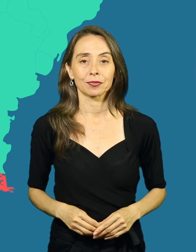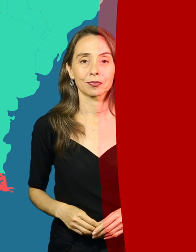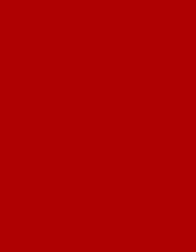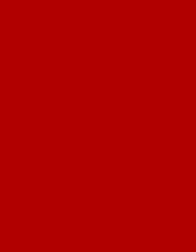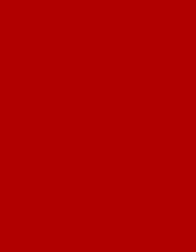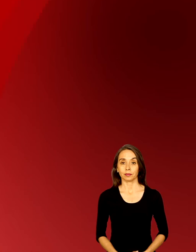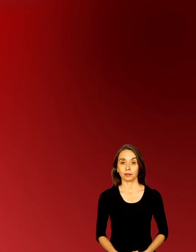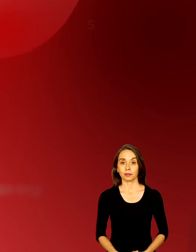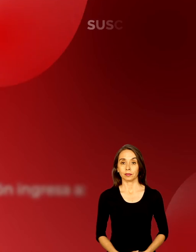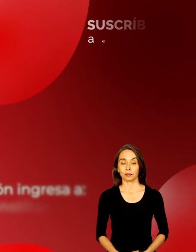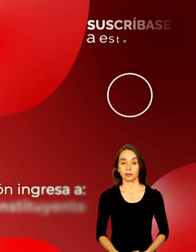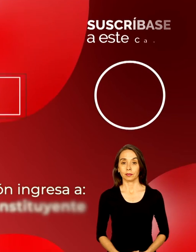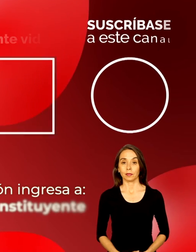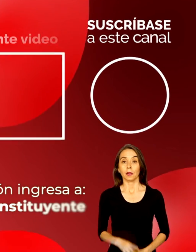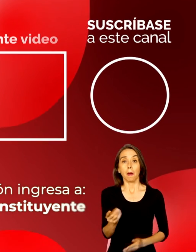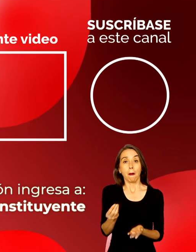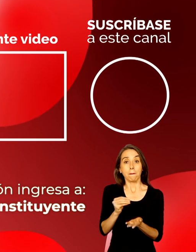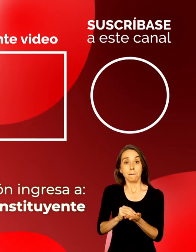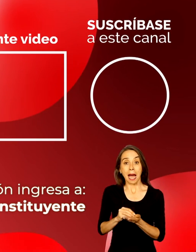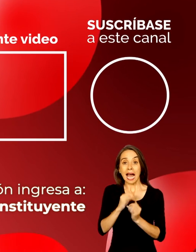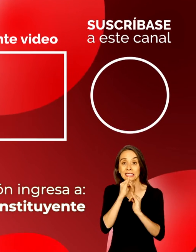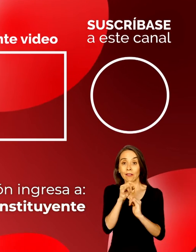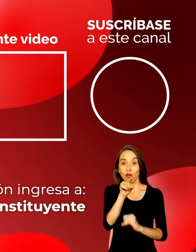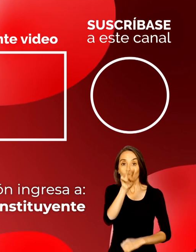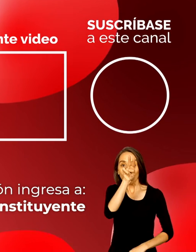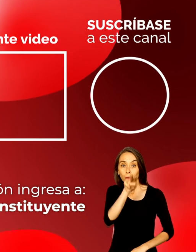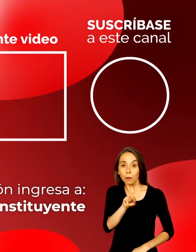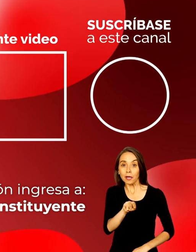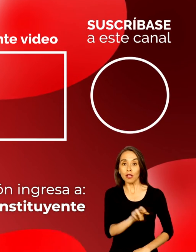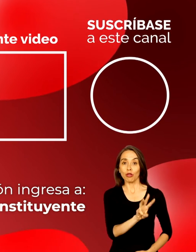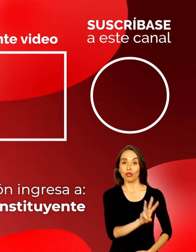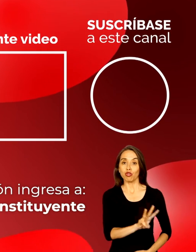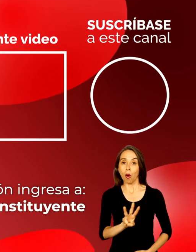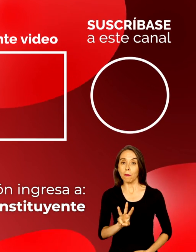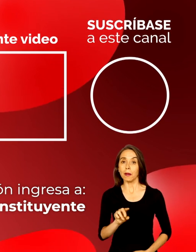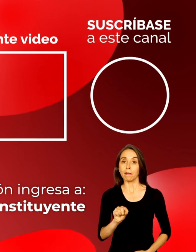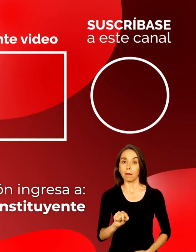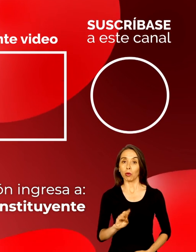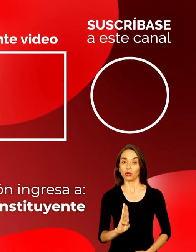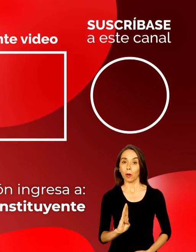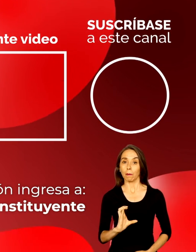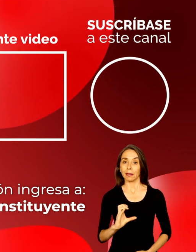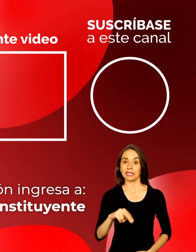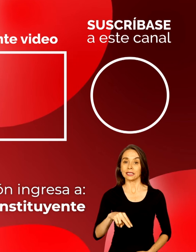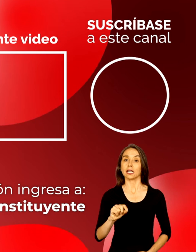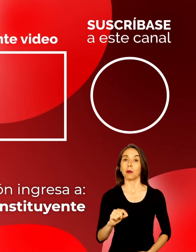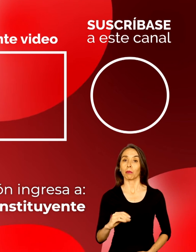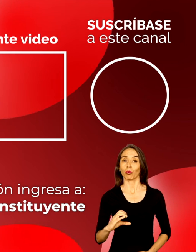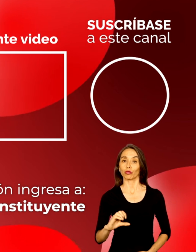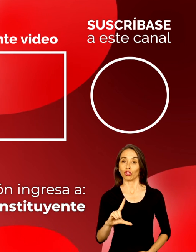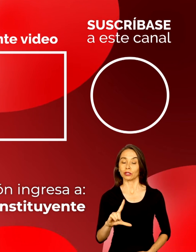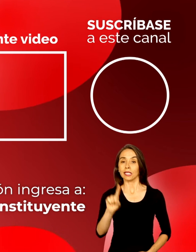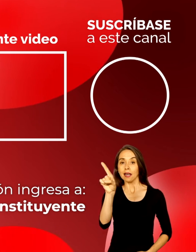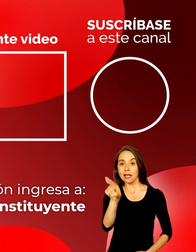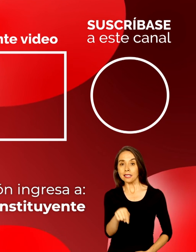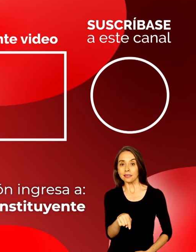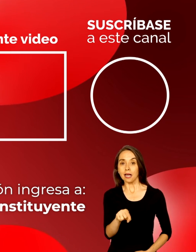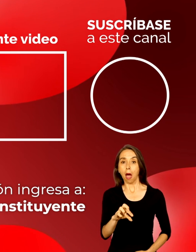Para más información, ingresa a www.bcn.cl slash proceso